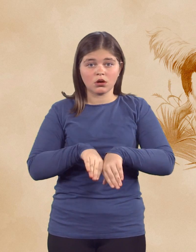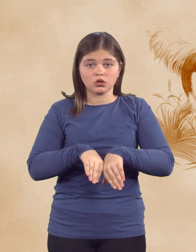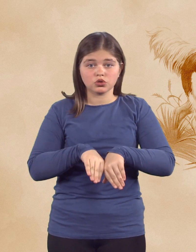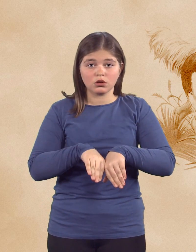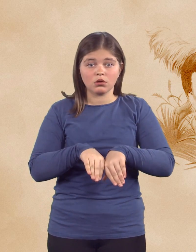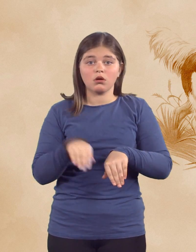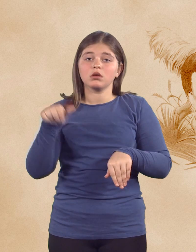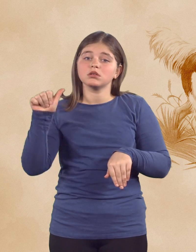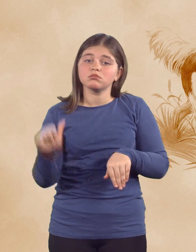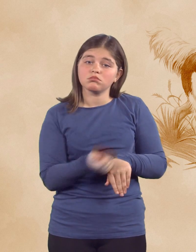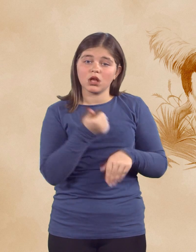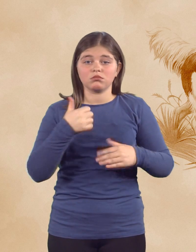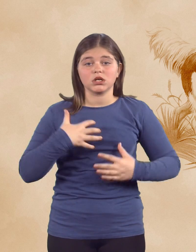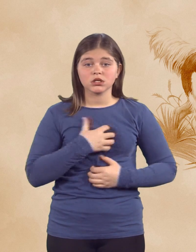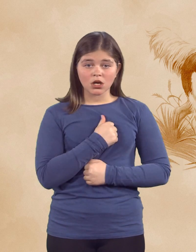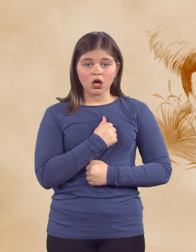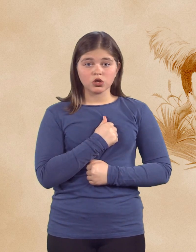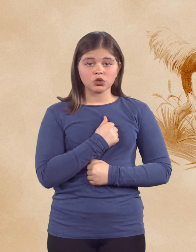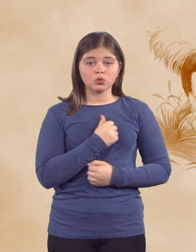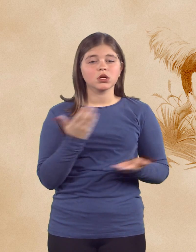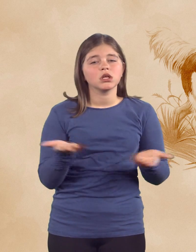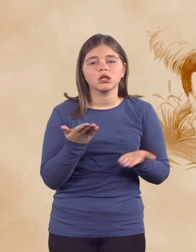se je prestrašil in hitro pobegnil naprej.